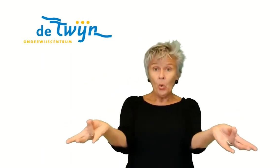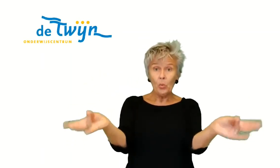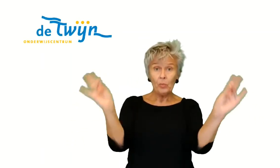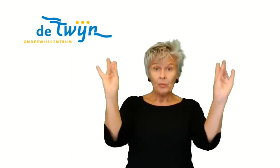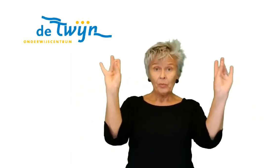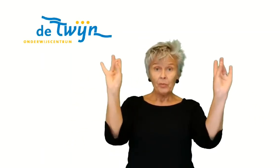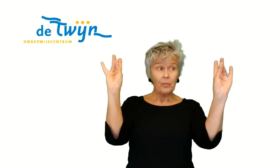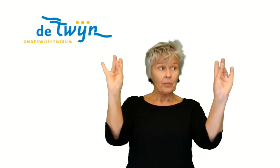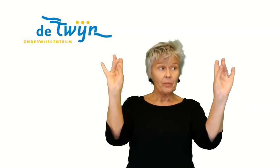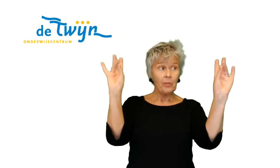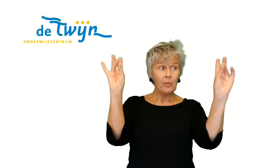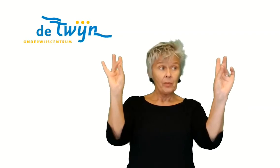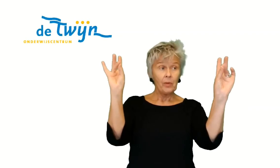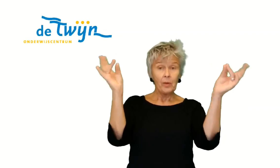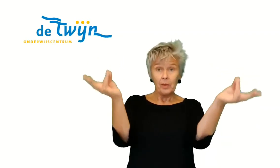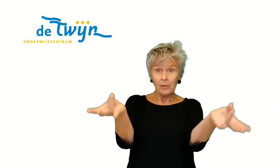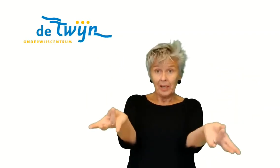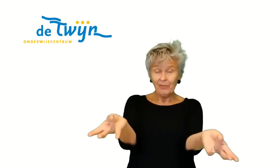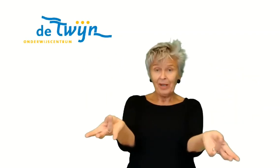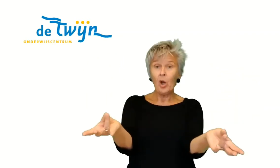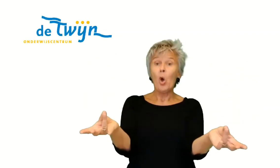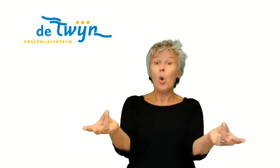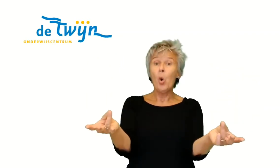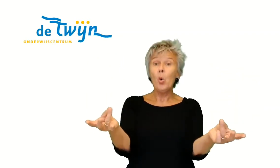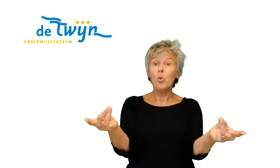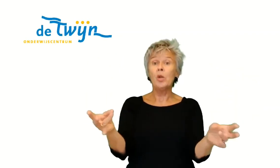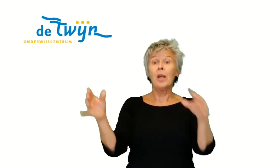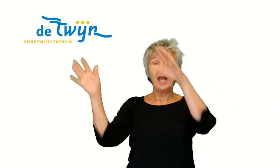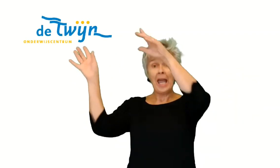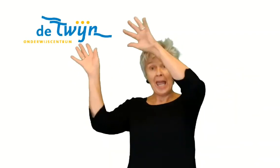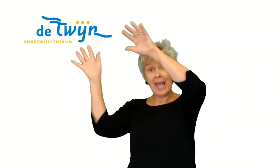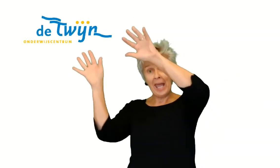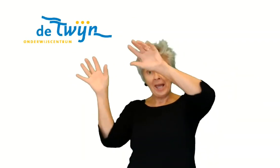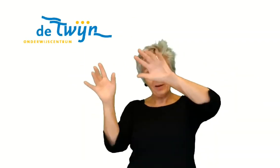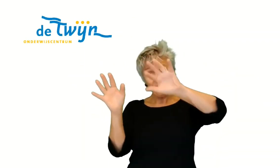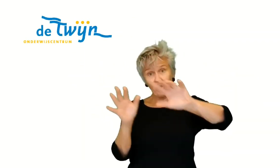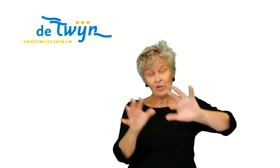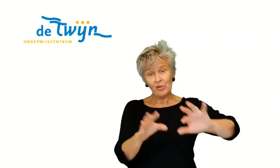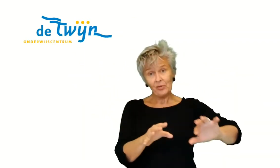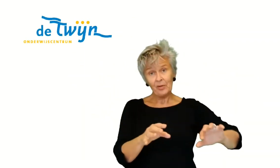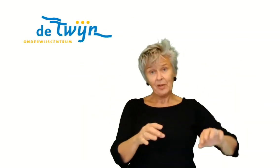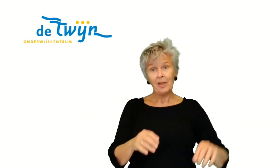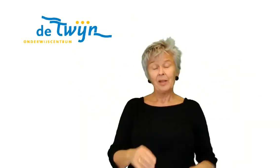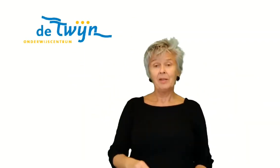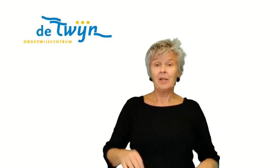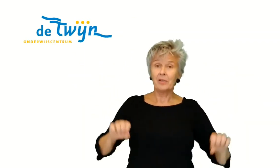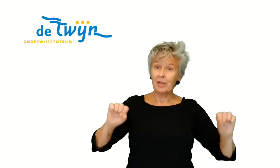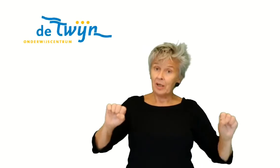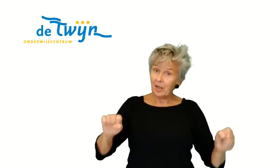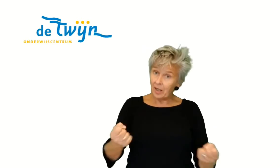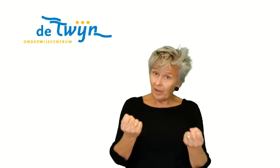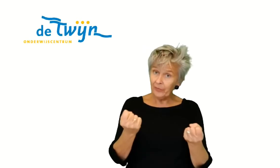de herfst dat kan